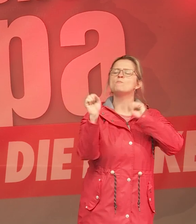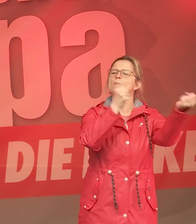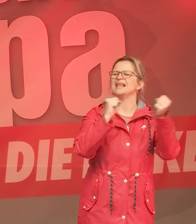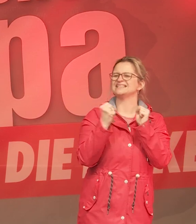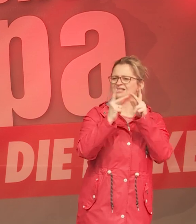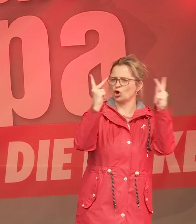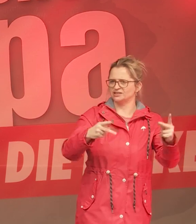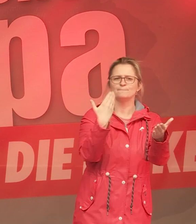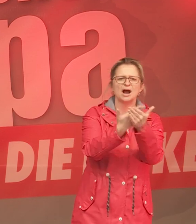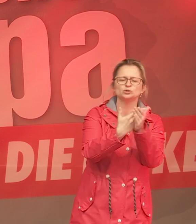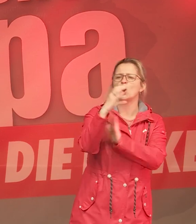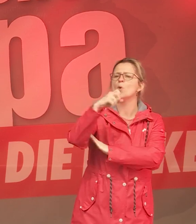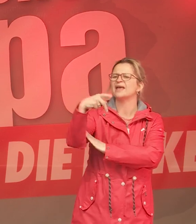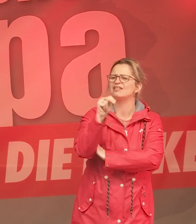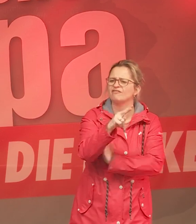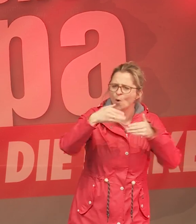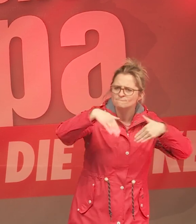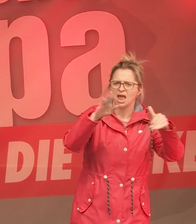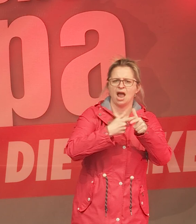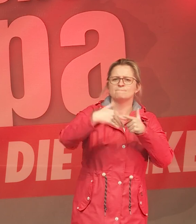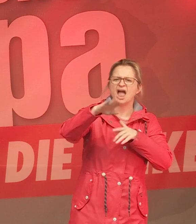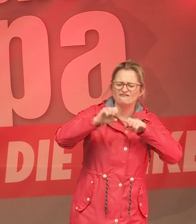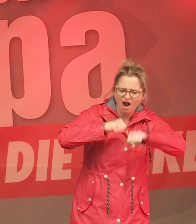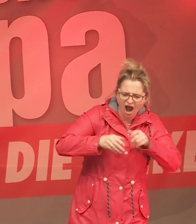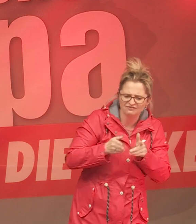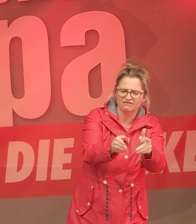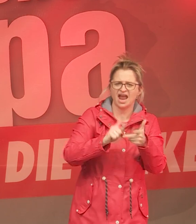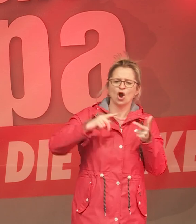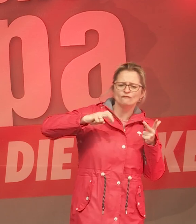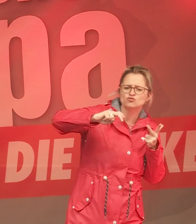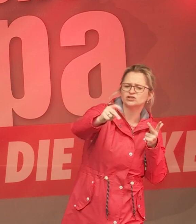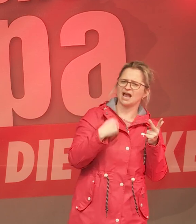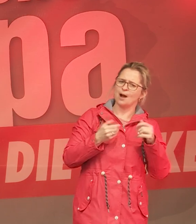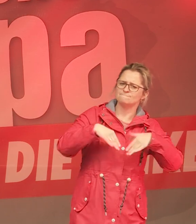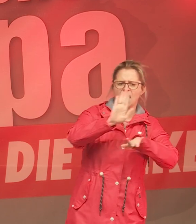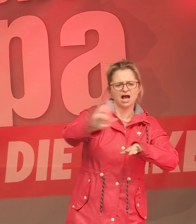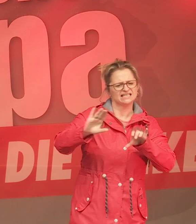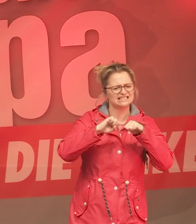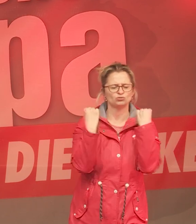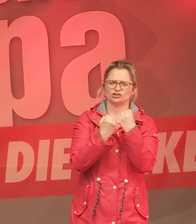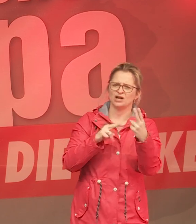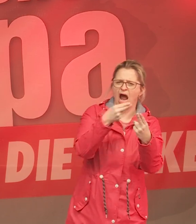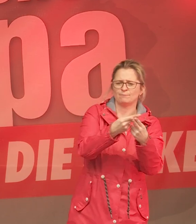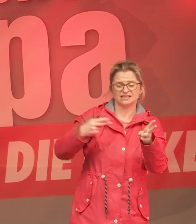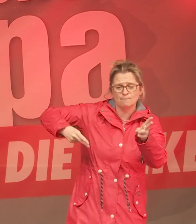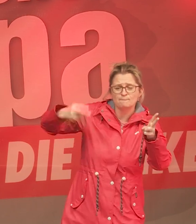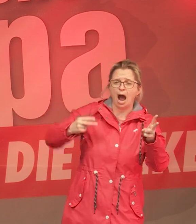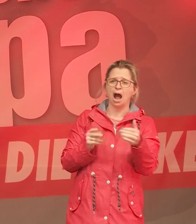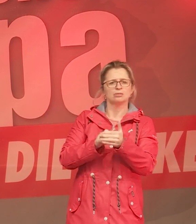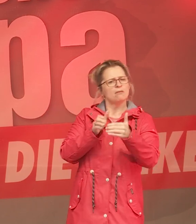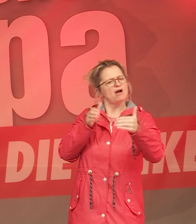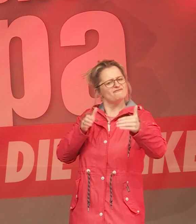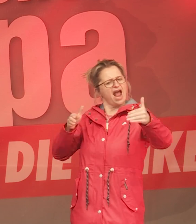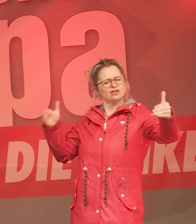mehr öffentlicher Personennahverkehr, mehr Fahrradwege, Fußgängerfreundlichkeit, Ausbau der Bahn und nicht Abbau der